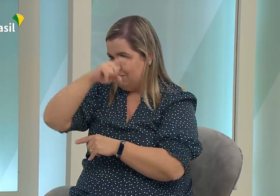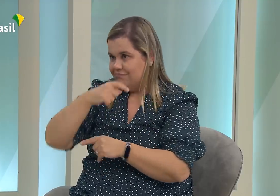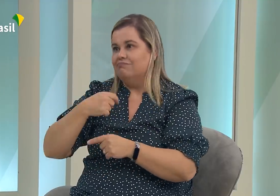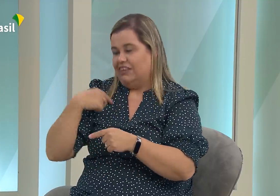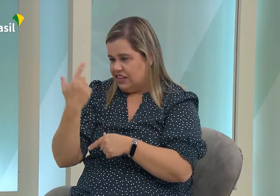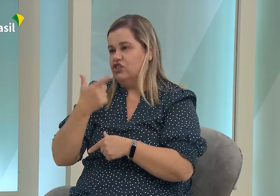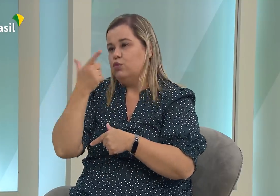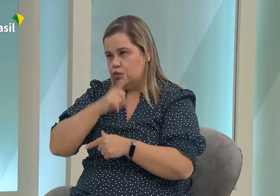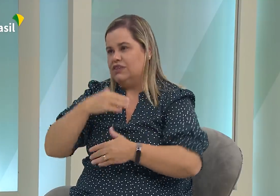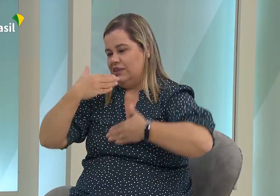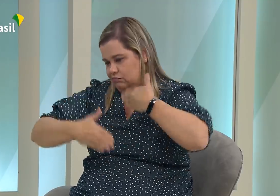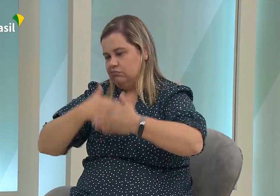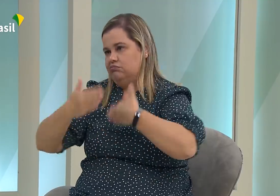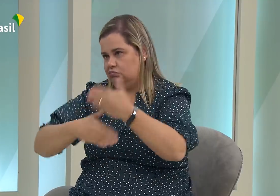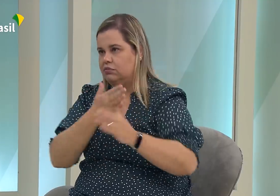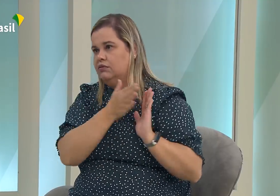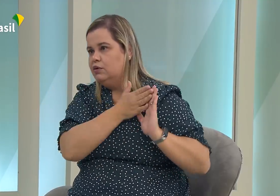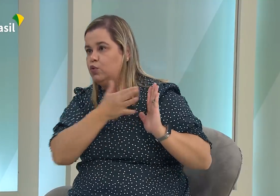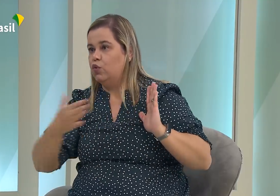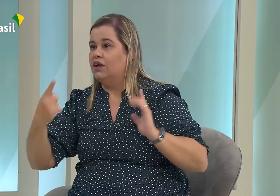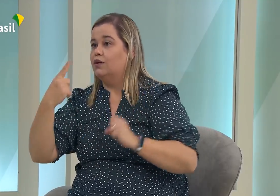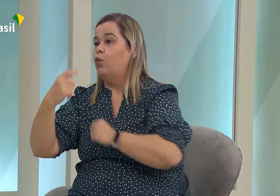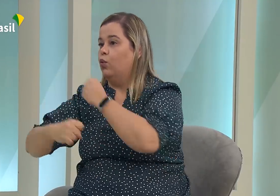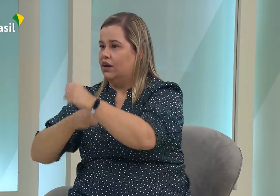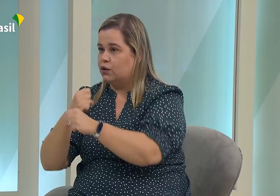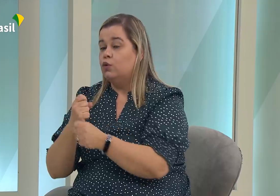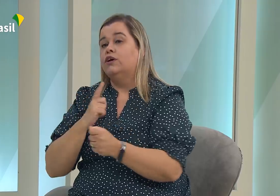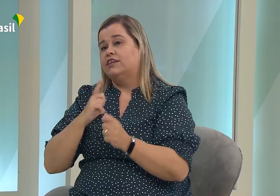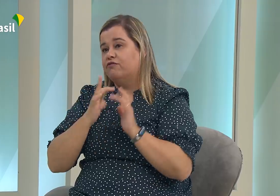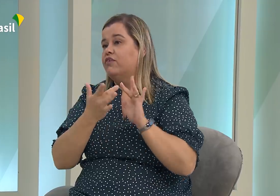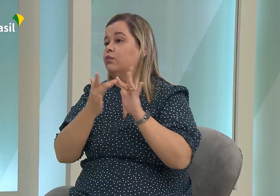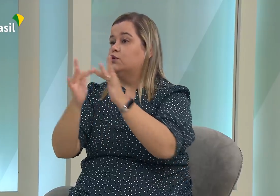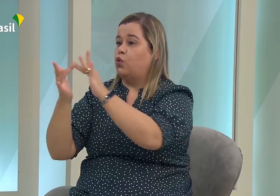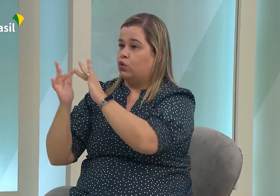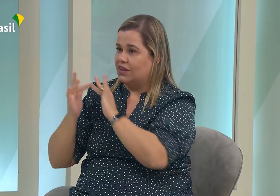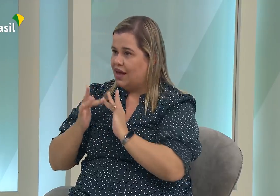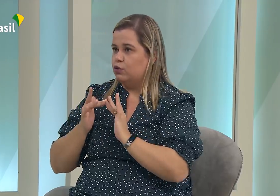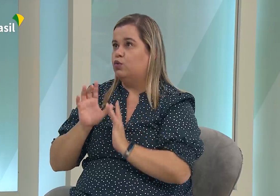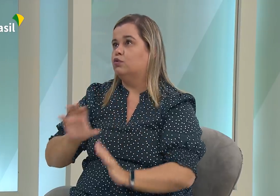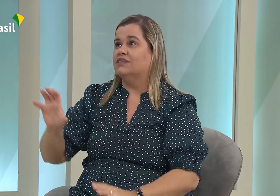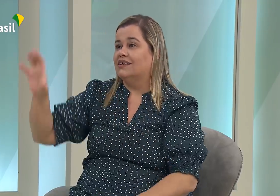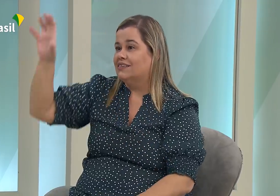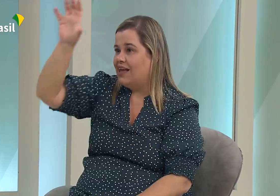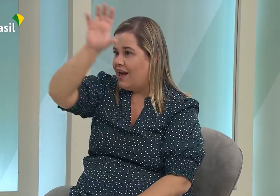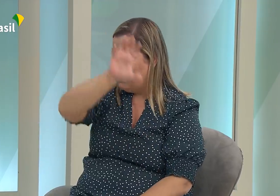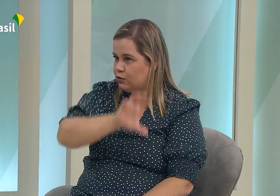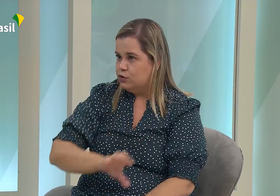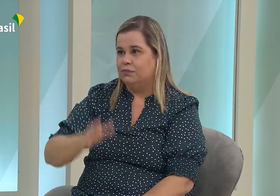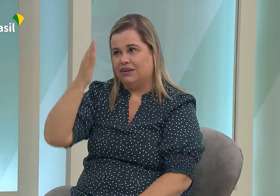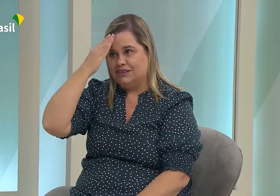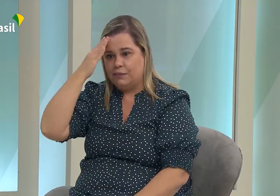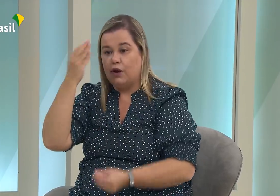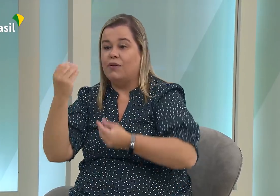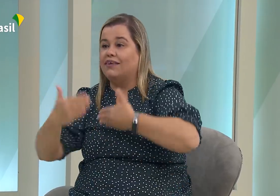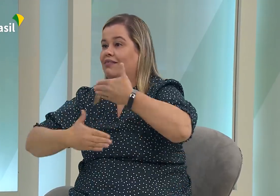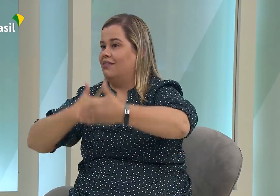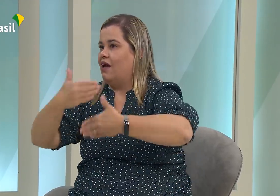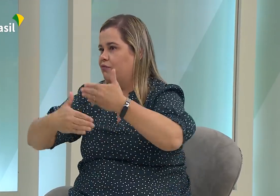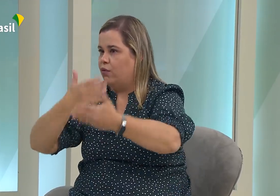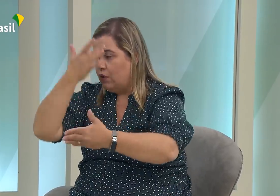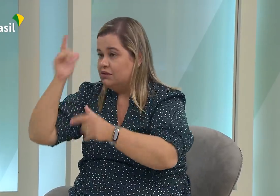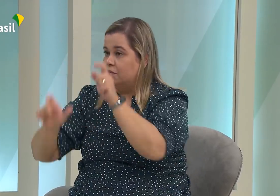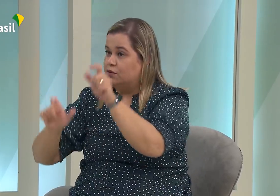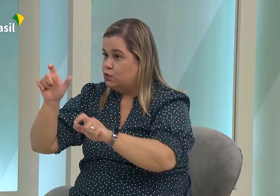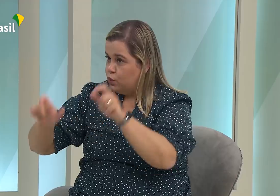das ações nesse período, nesse período tão difícil que ainda estamos vivendo. Então tivemos contato com os estados